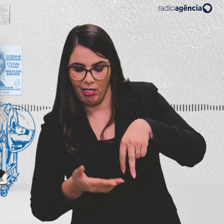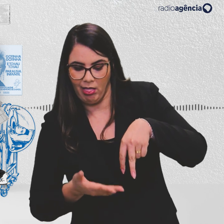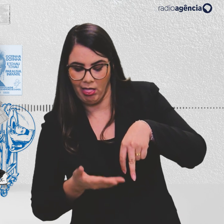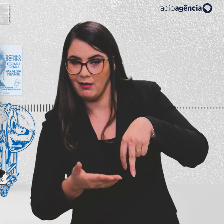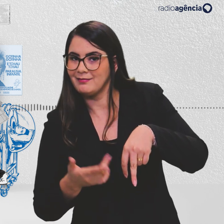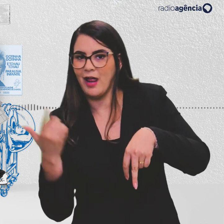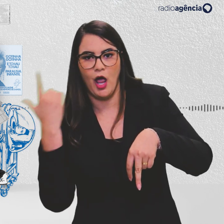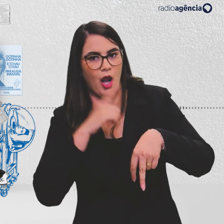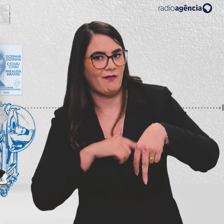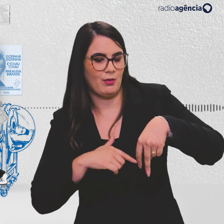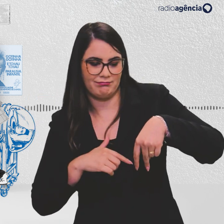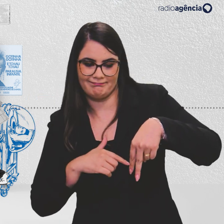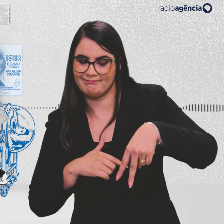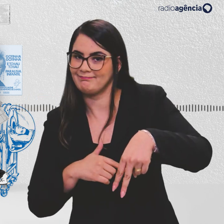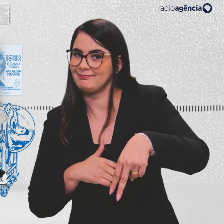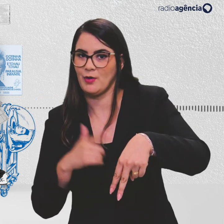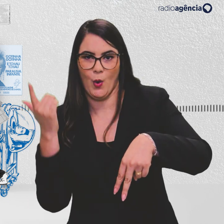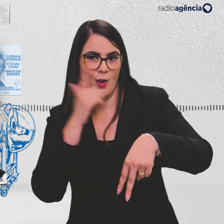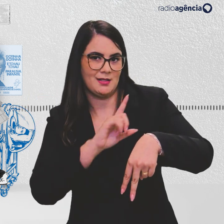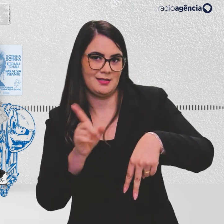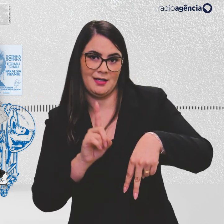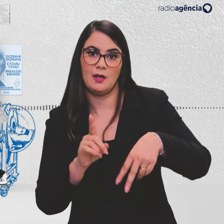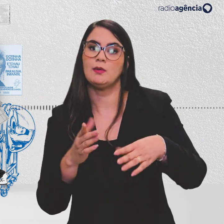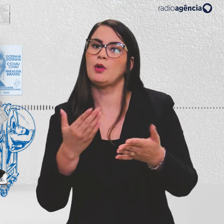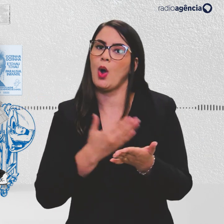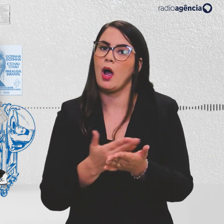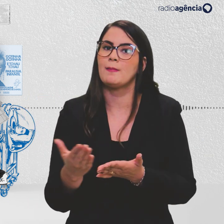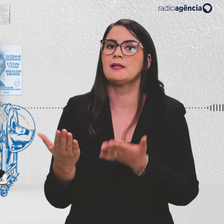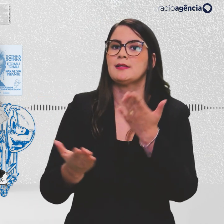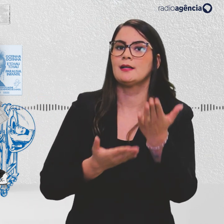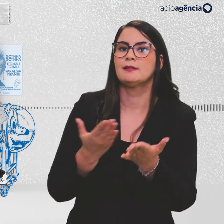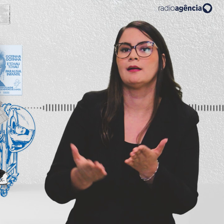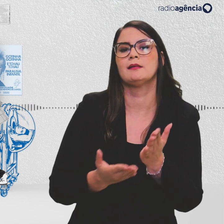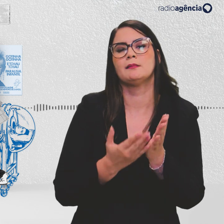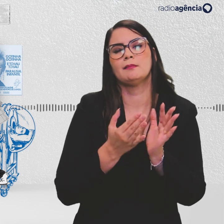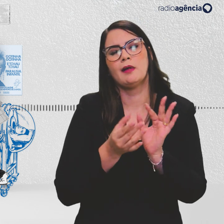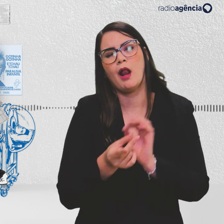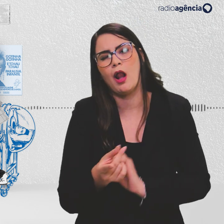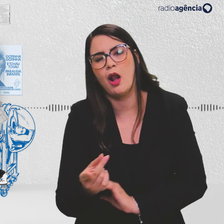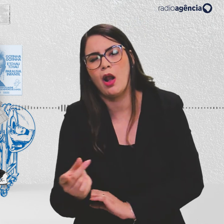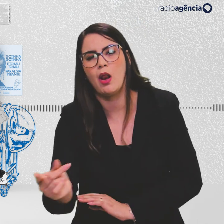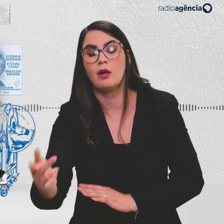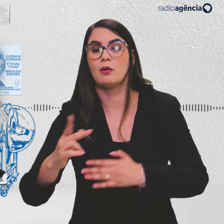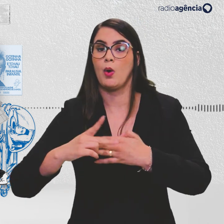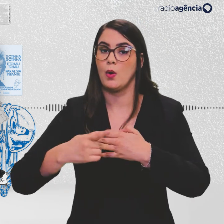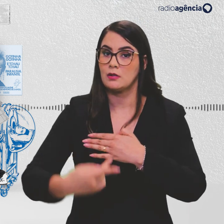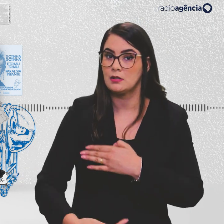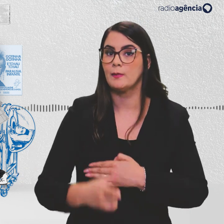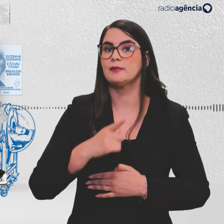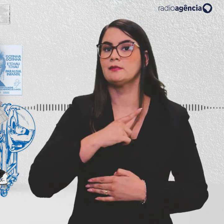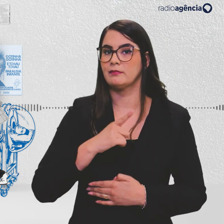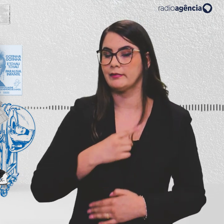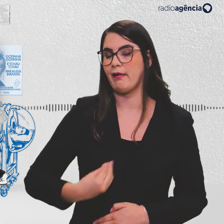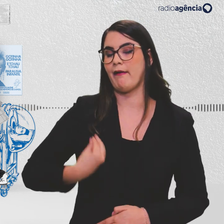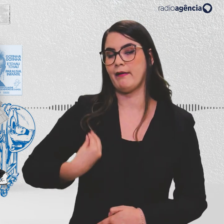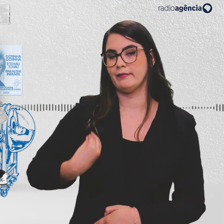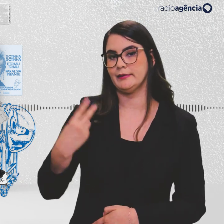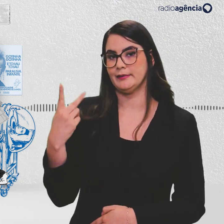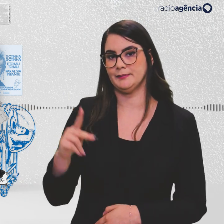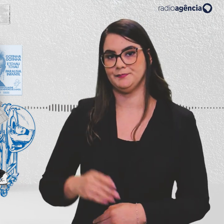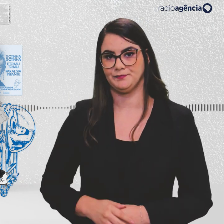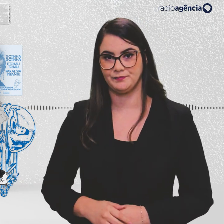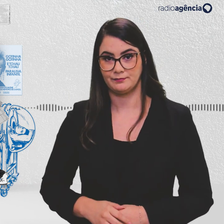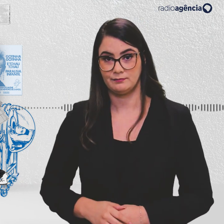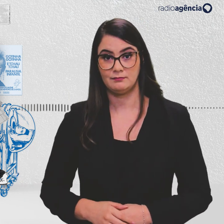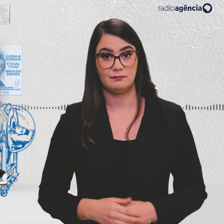caminhar tão cedo. Então a senhora vai ter que começar um tratamento longo e é uma sequela que ela vai ter pro resto da vida dela. Essa